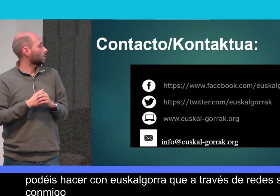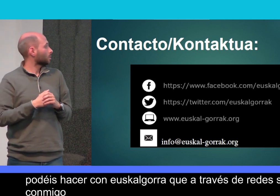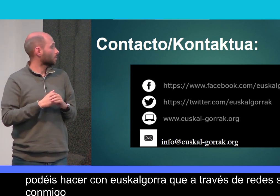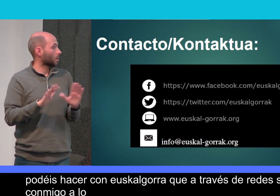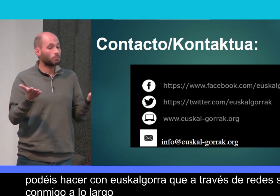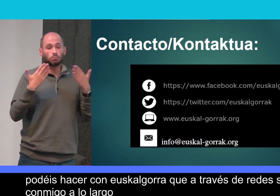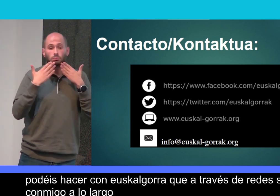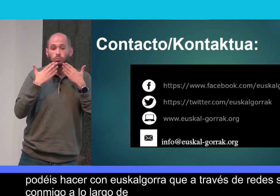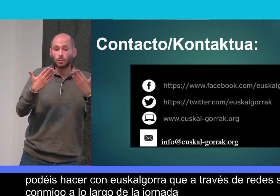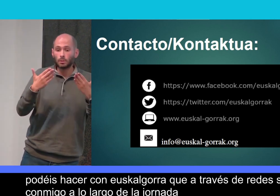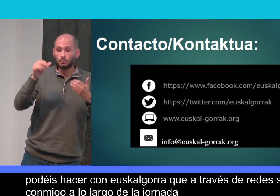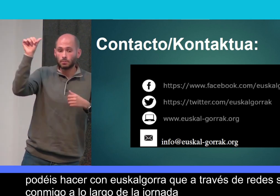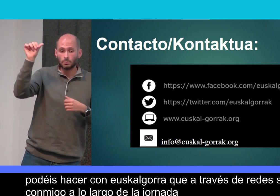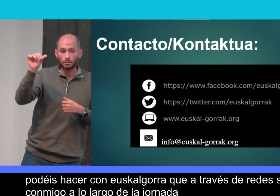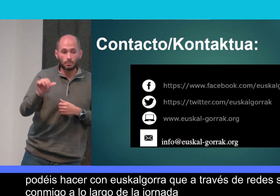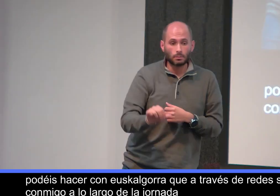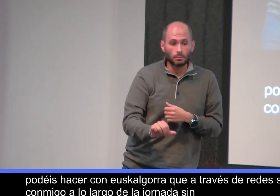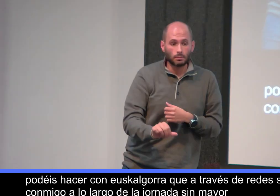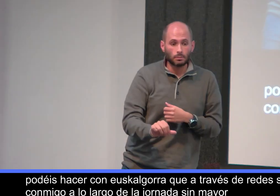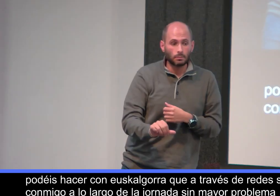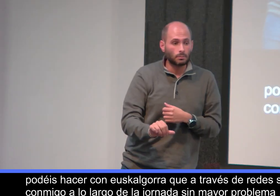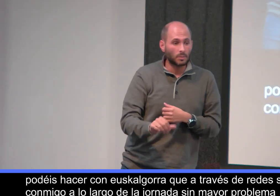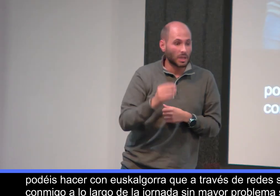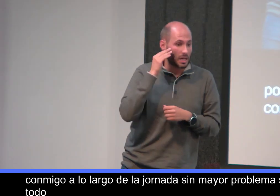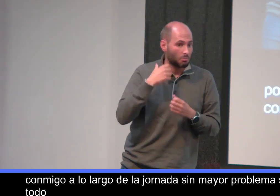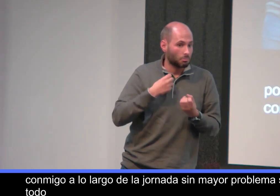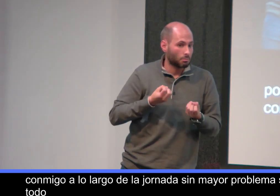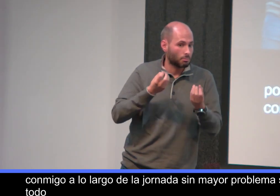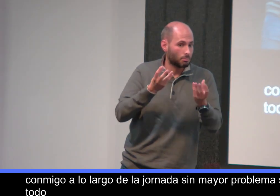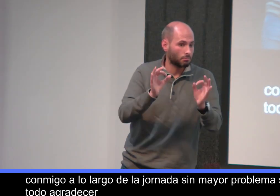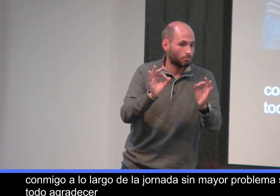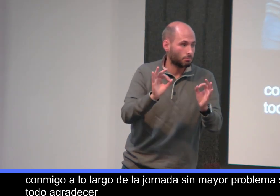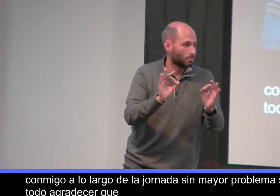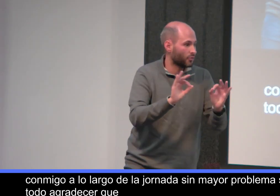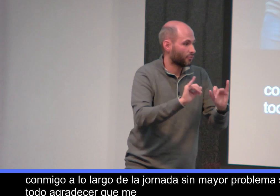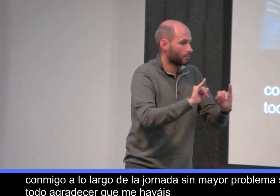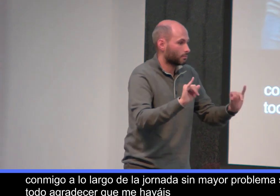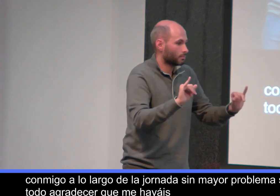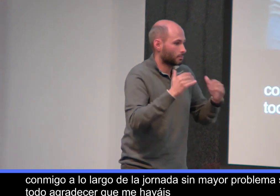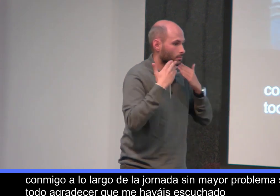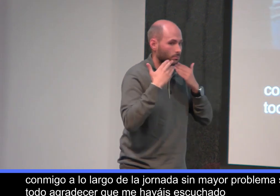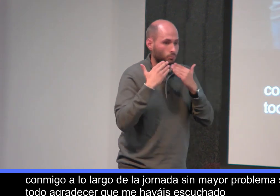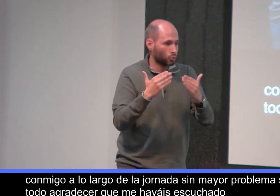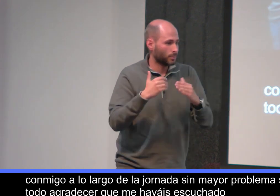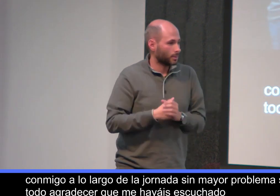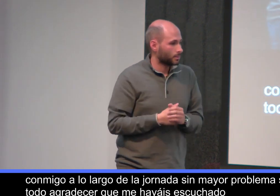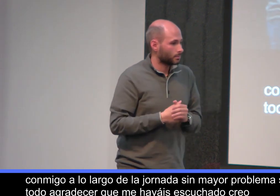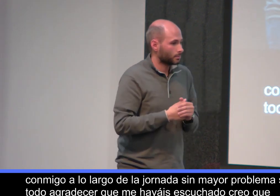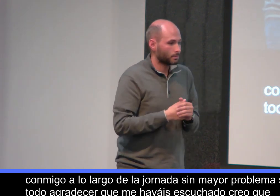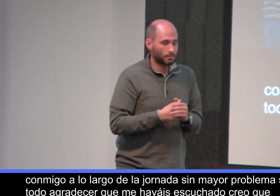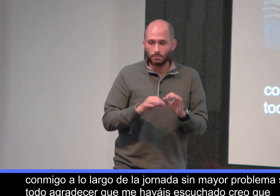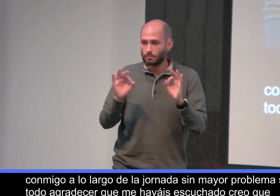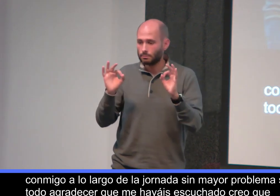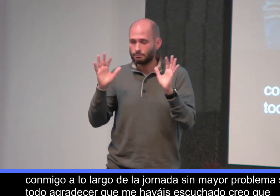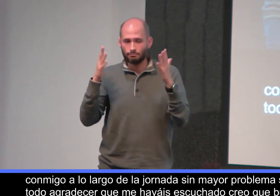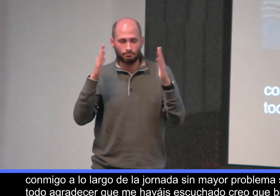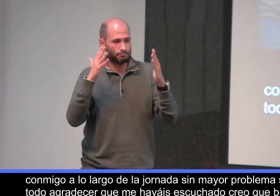la jornada, sin mayor problema. Sobre todo agradecer que me hayáis escuchado. Creo que, bueno, que ya no me alargo más.